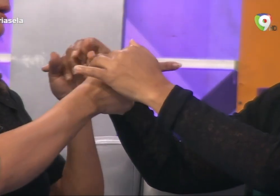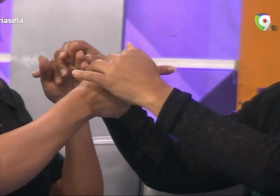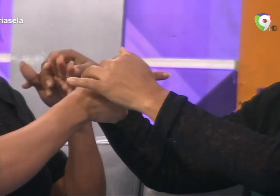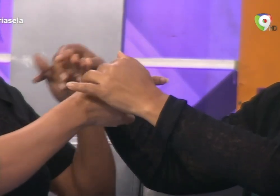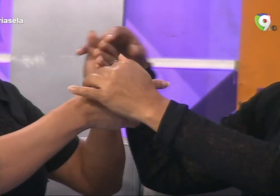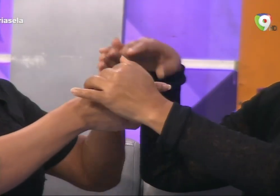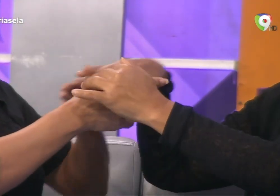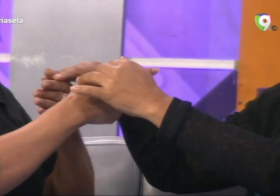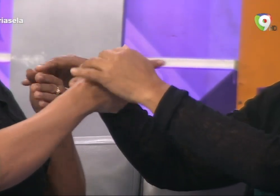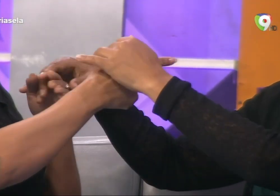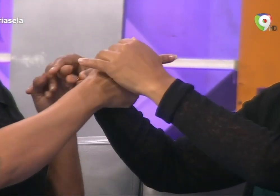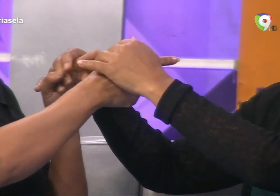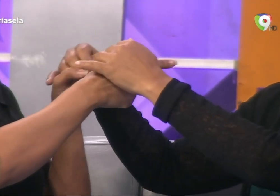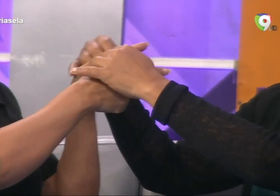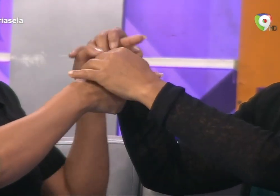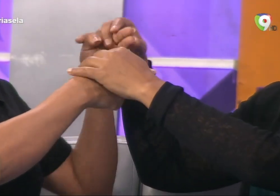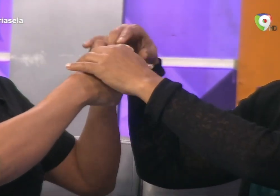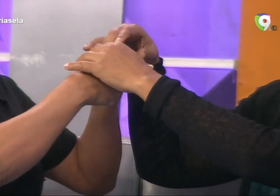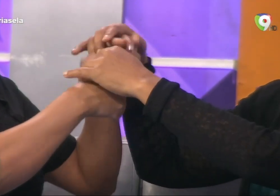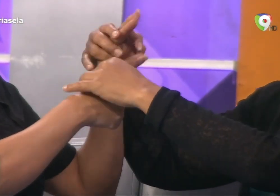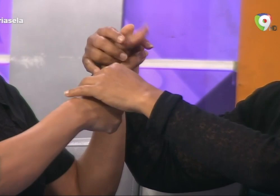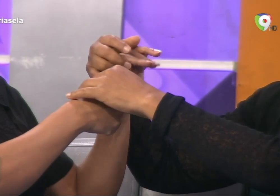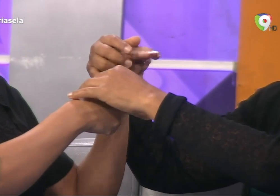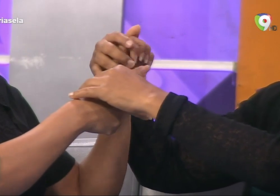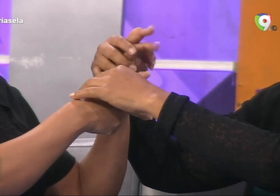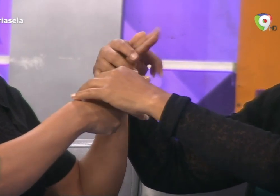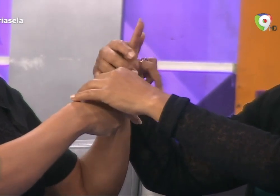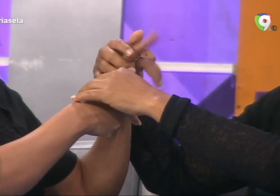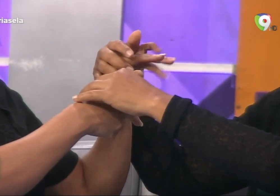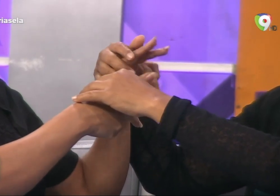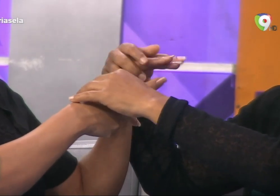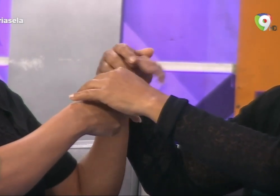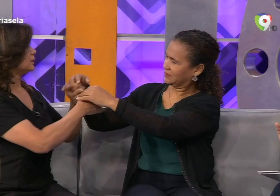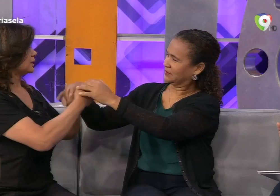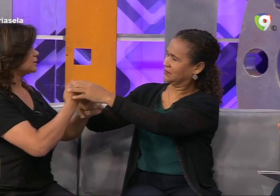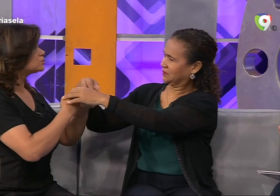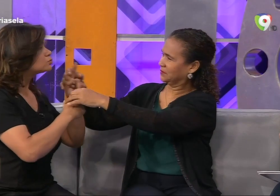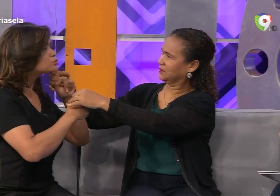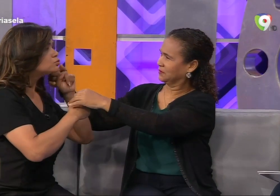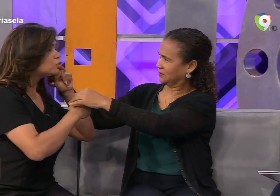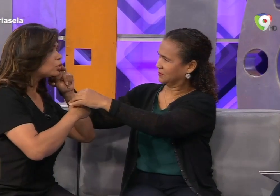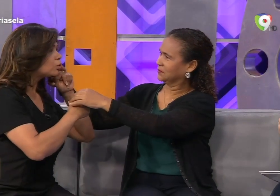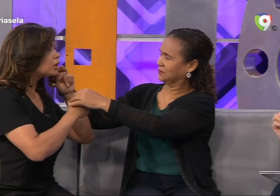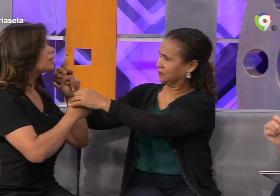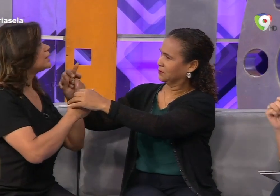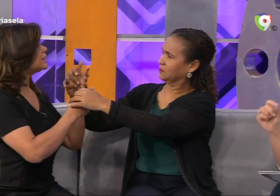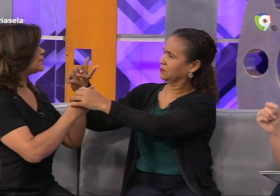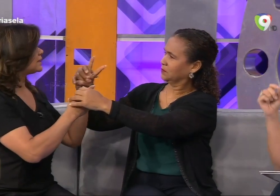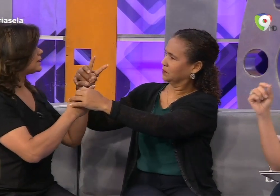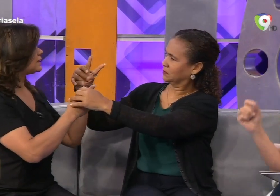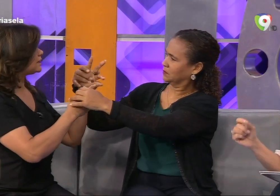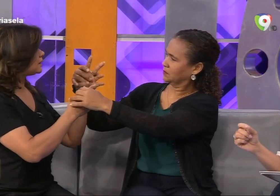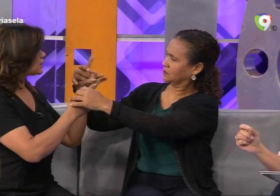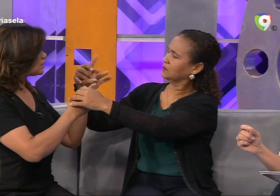invitadas. Ella precisamente se llama Merlin Terrero, nació sorda y a la edad de 18 años